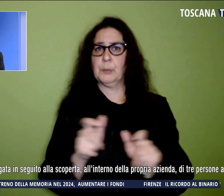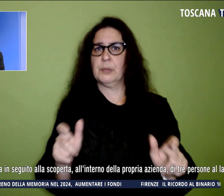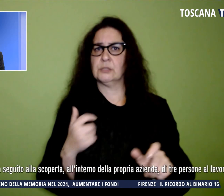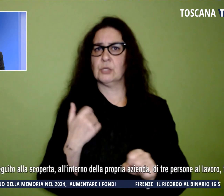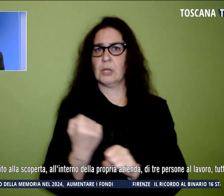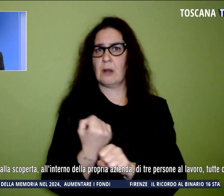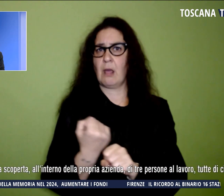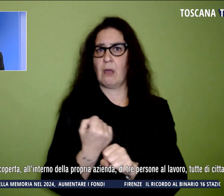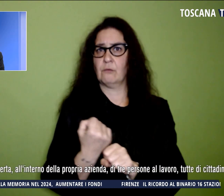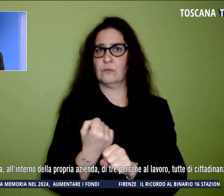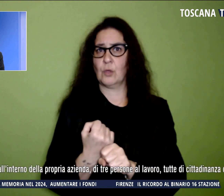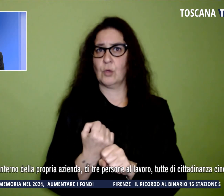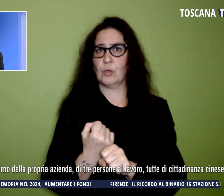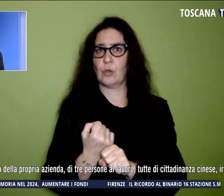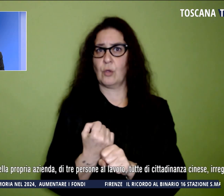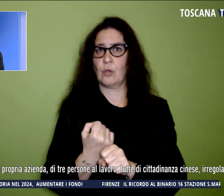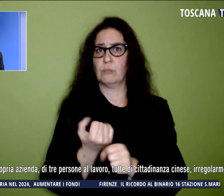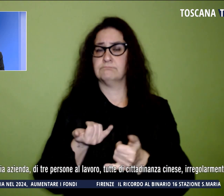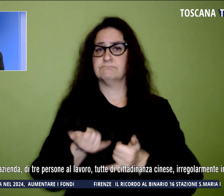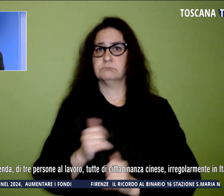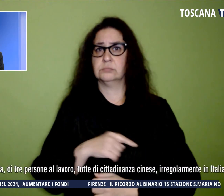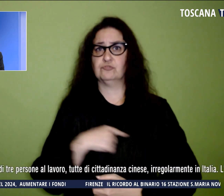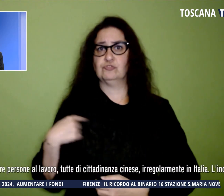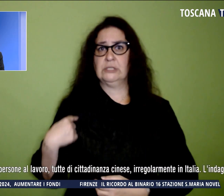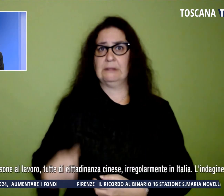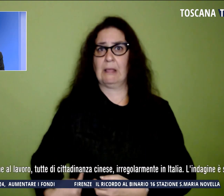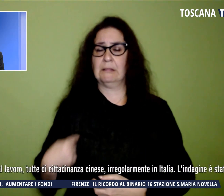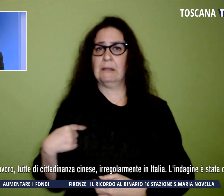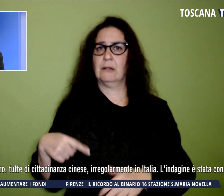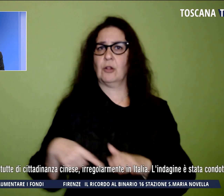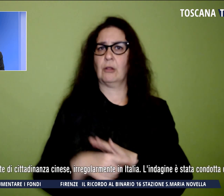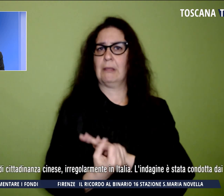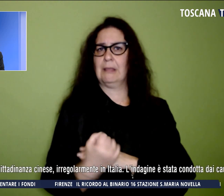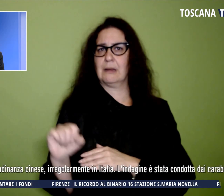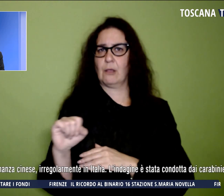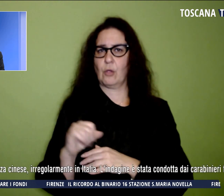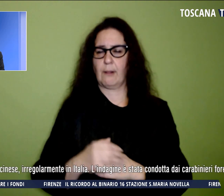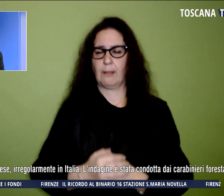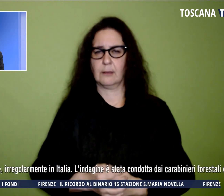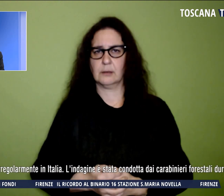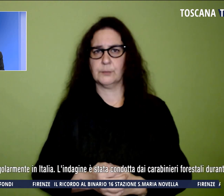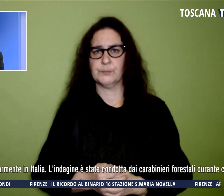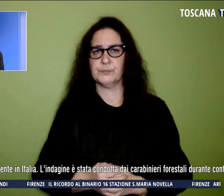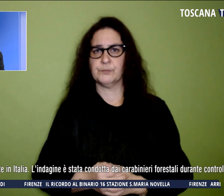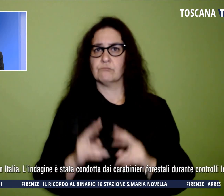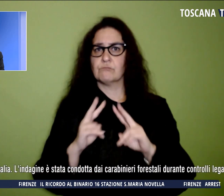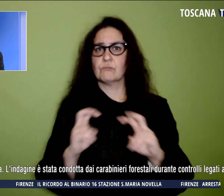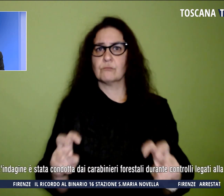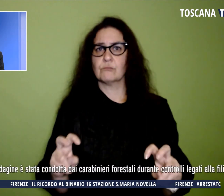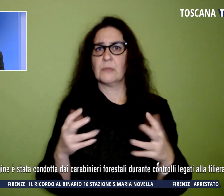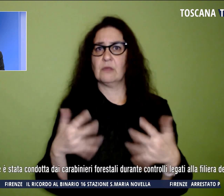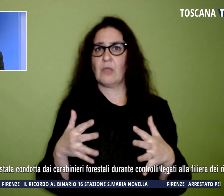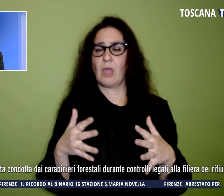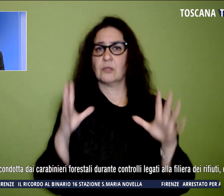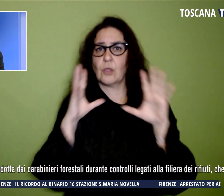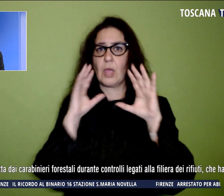tutte di cittadinanza cinese, irregolarmente in Italia. L'indagine è stata condotta dai carabinieri